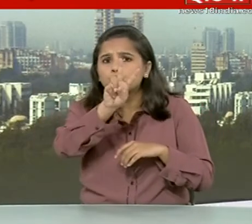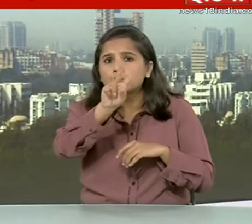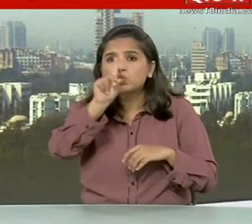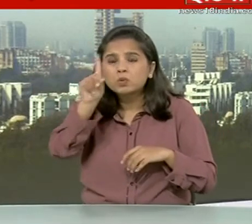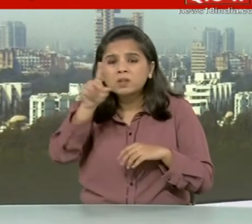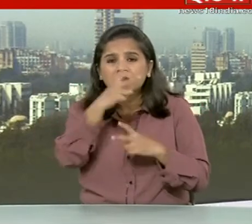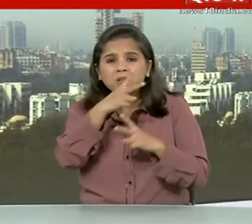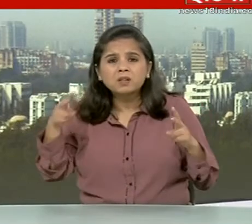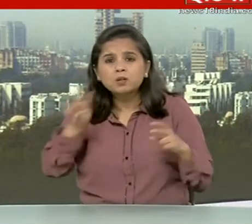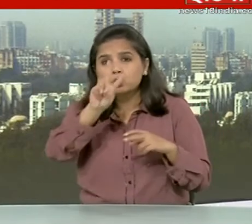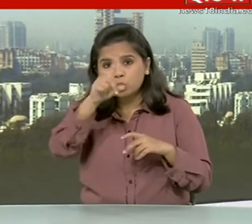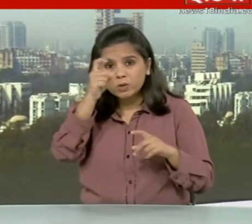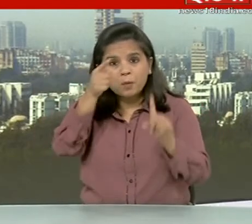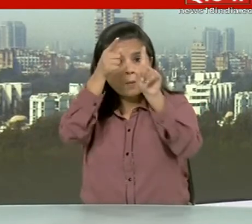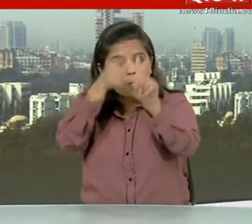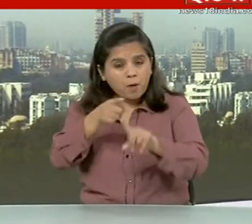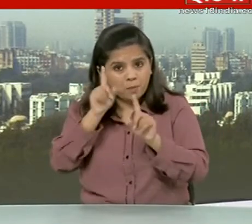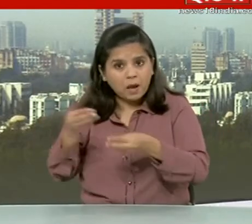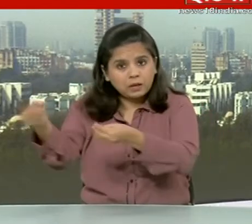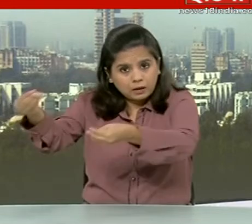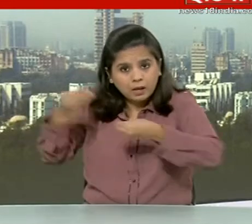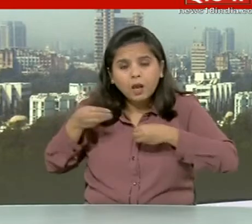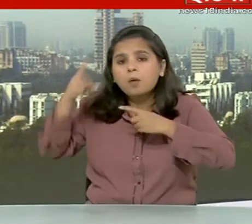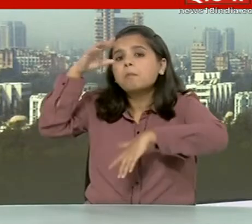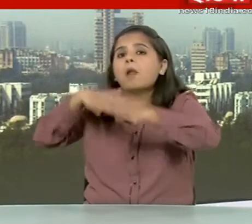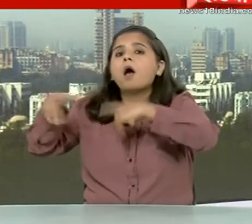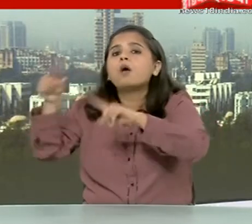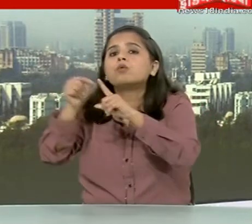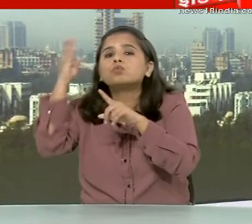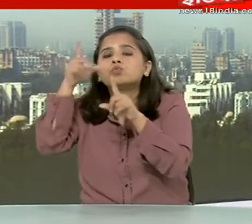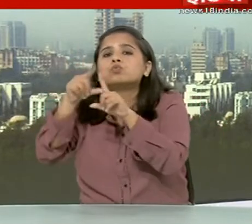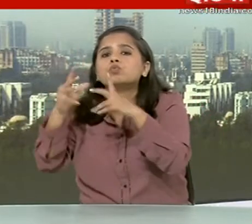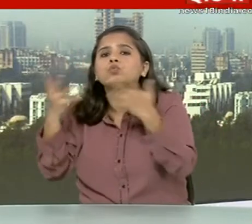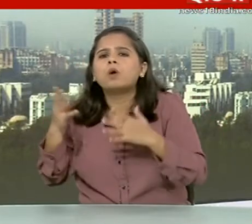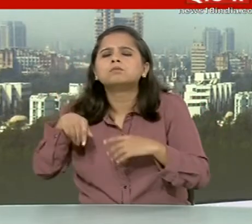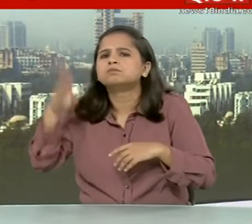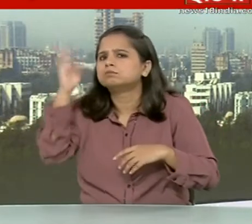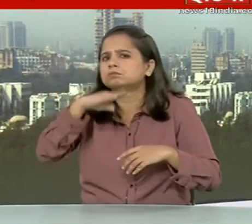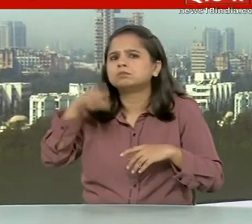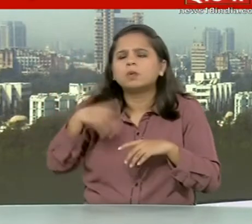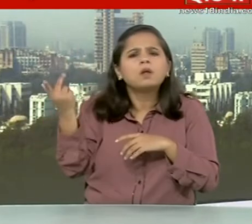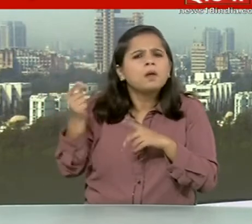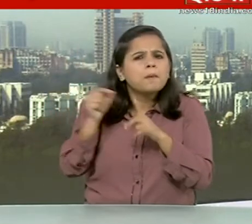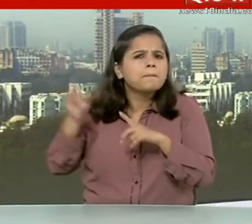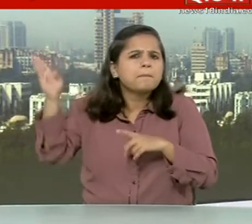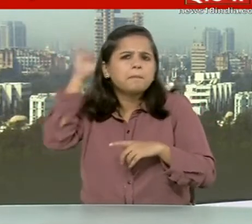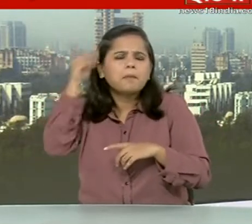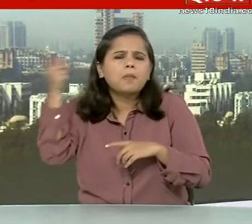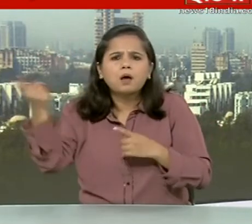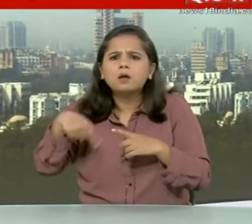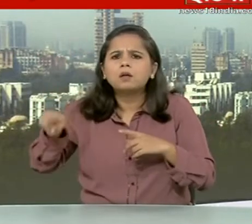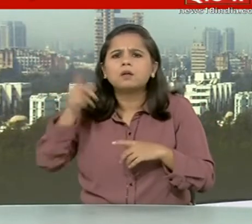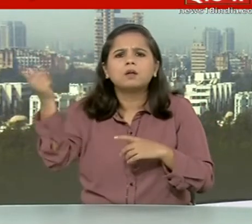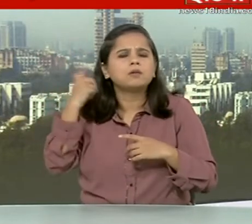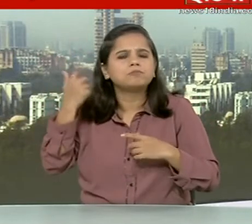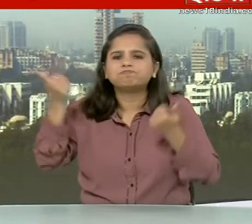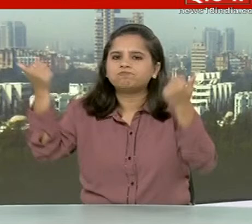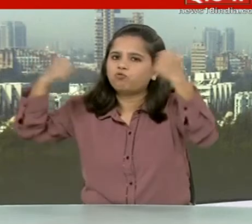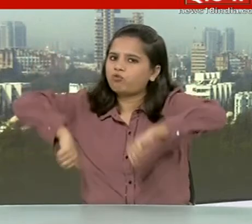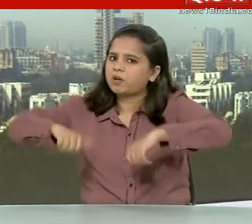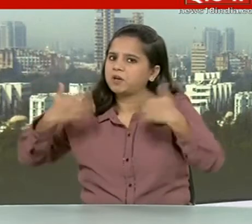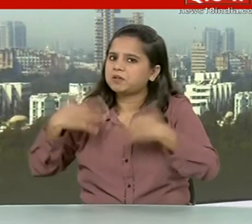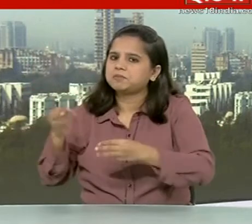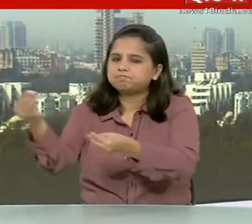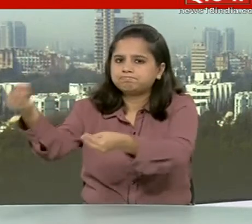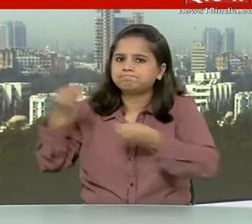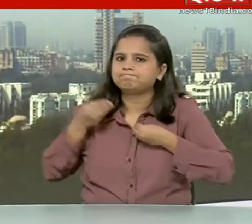व्यक्तानी सिहनकी। to complete the rest of its